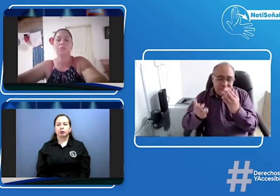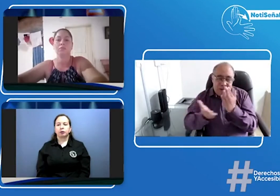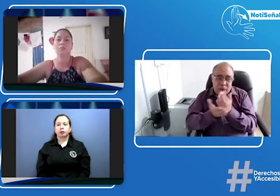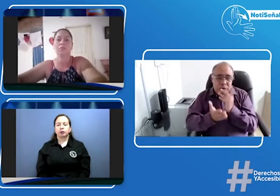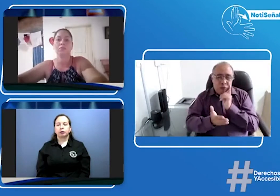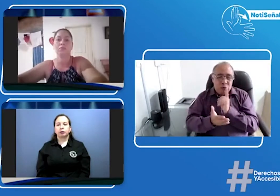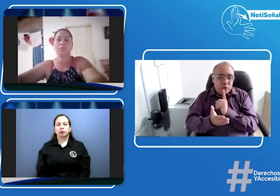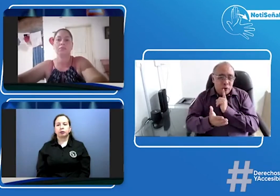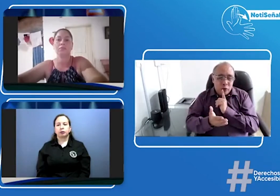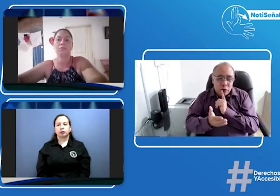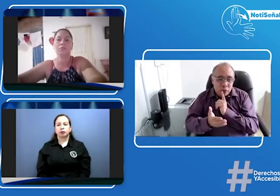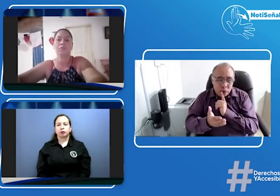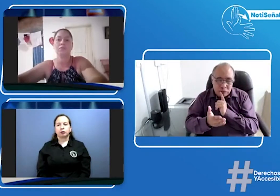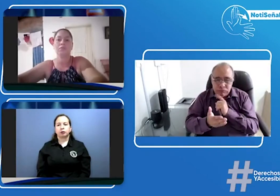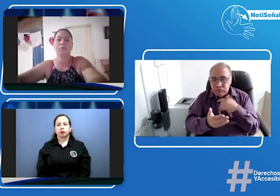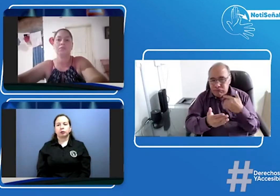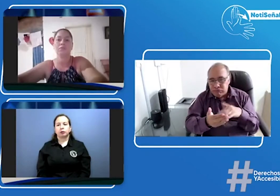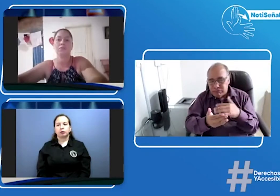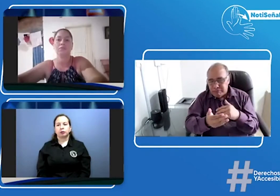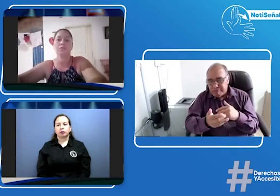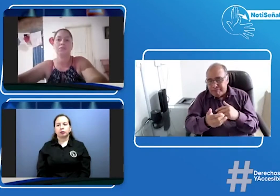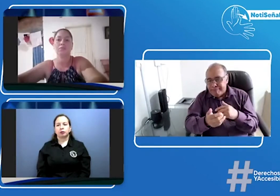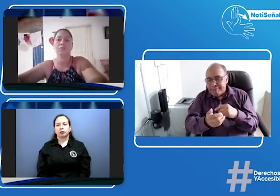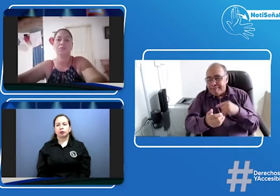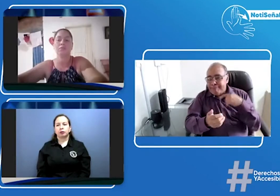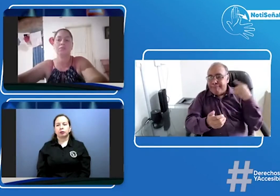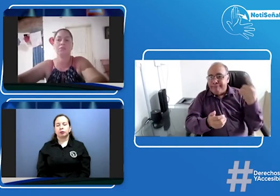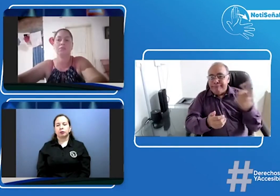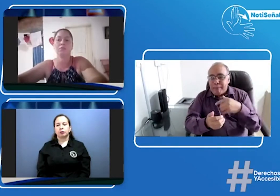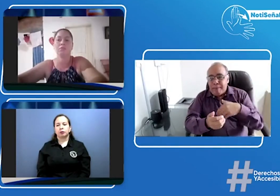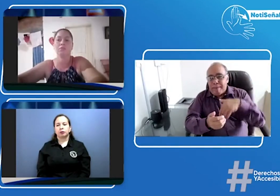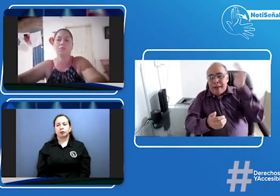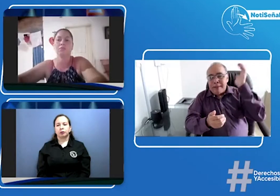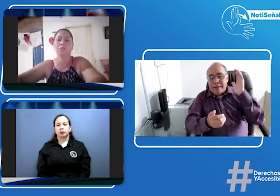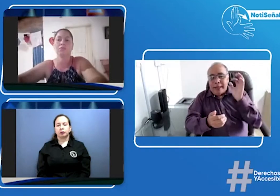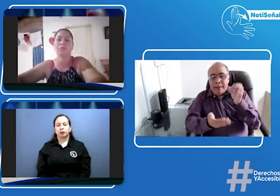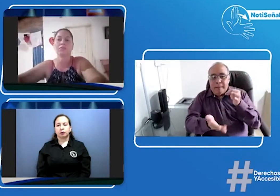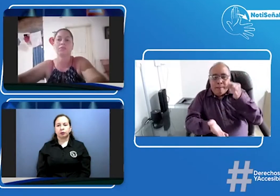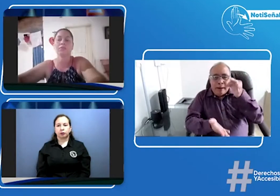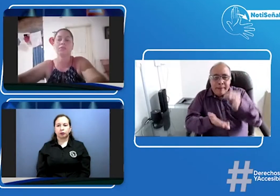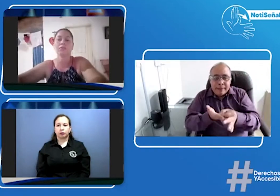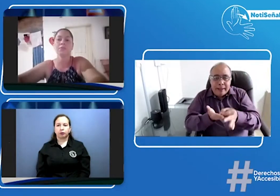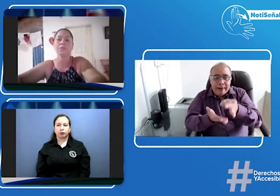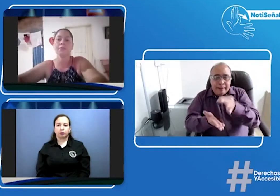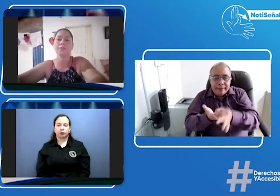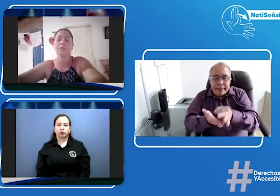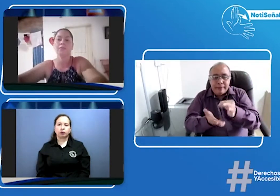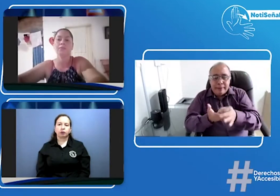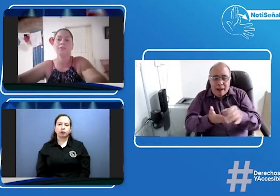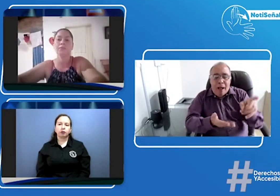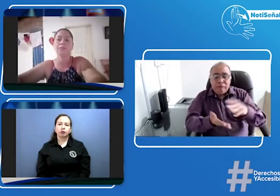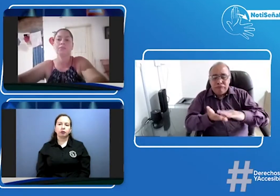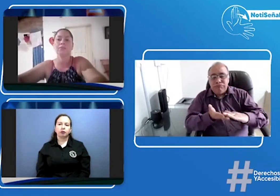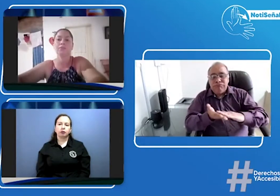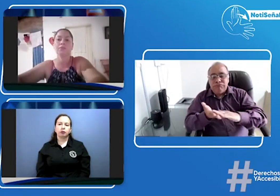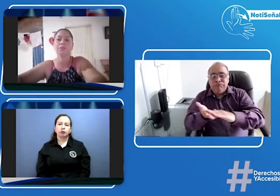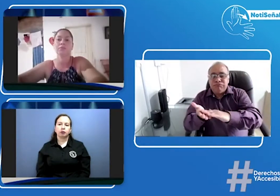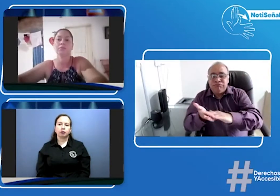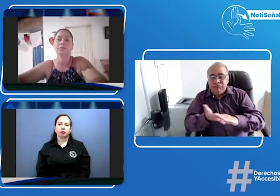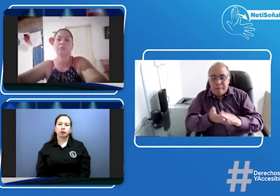en muchos otros municipios y eso está afectando la educación de los niños y niñas sordas y eso lo vemos